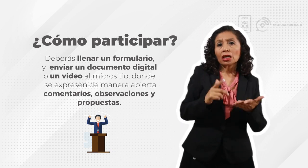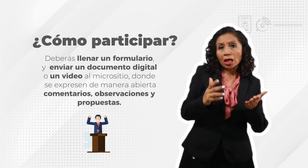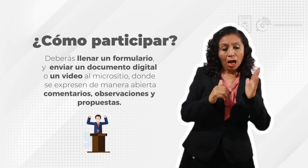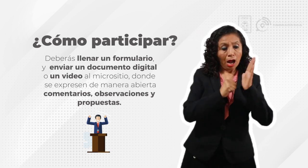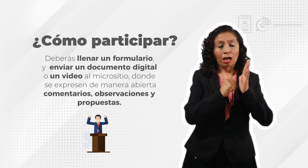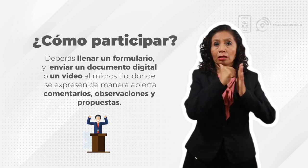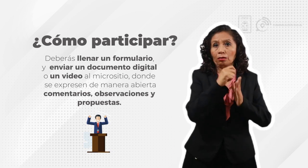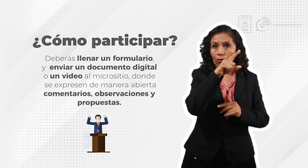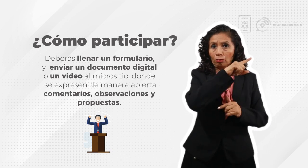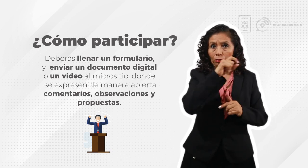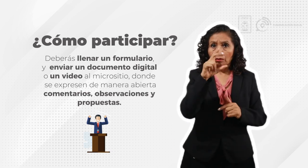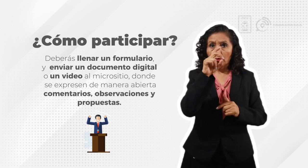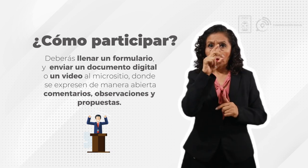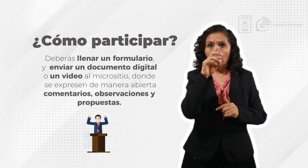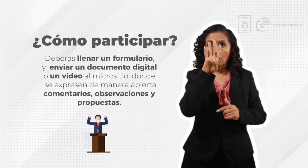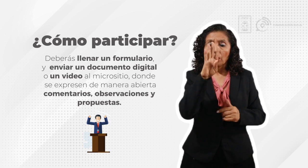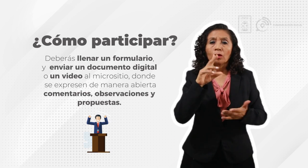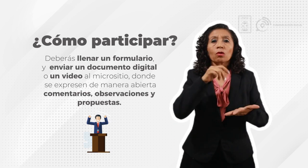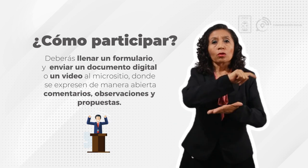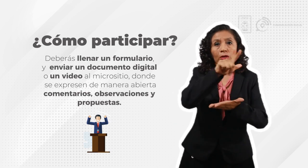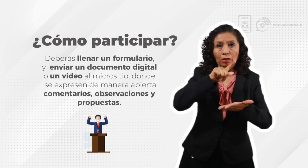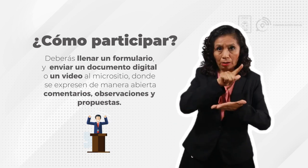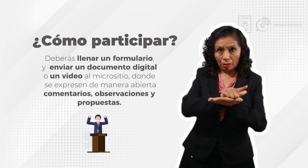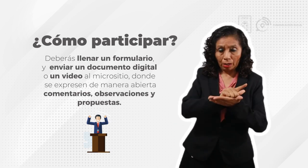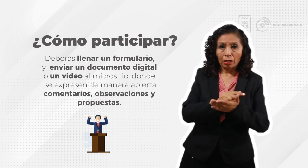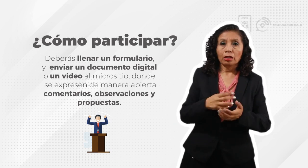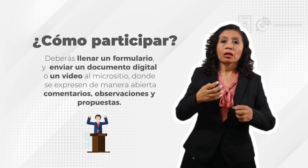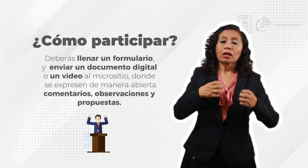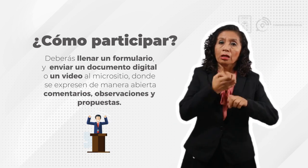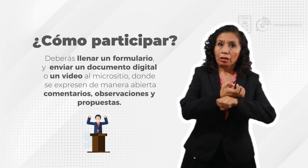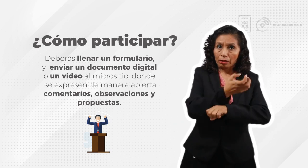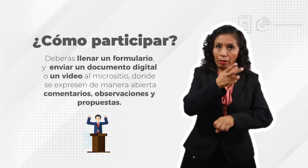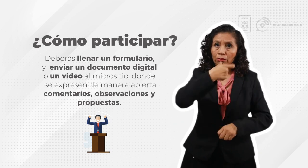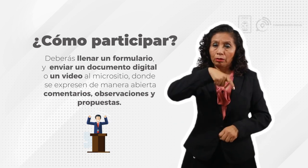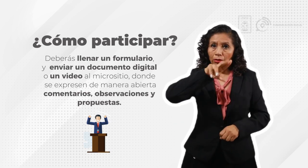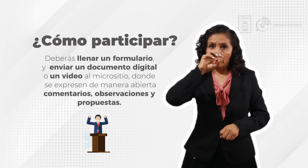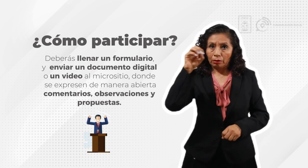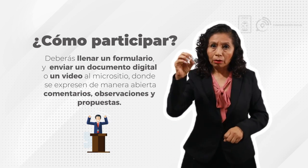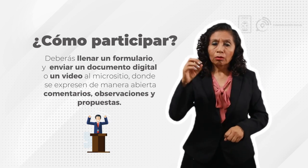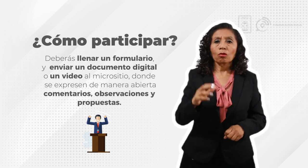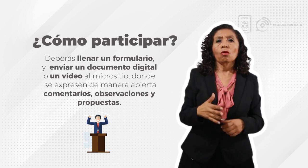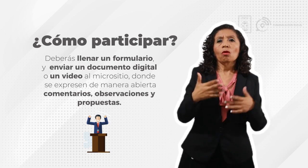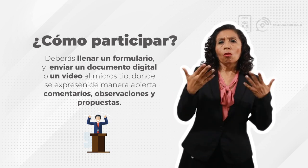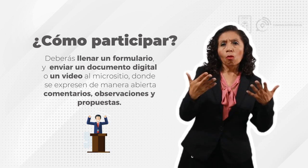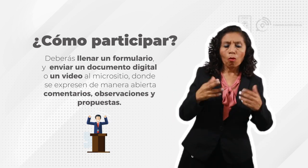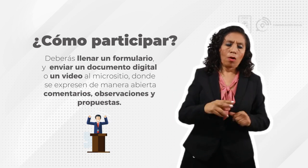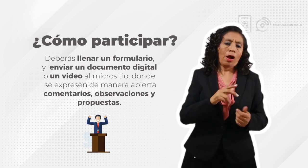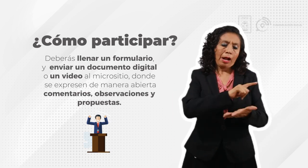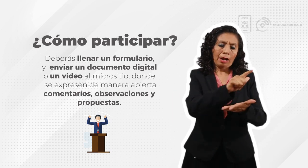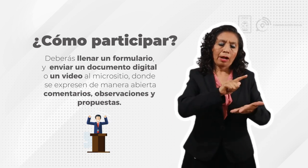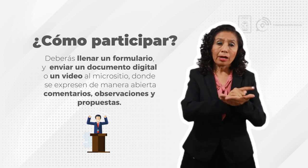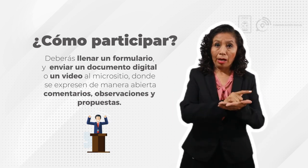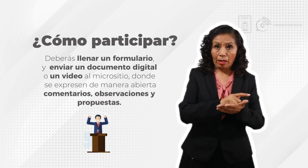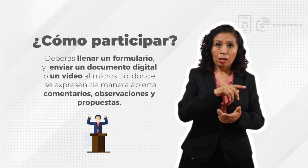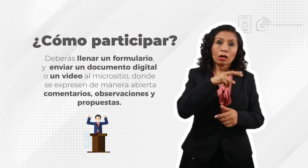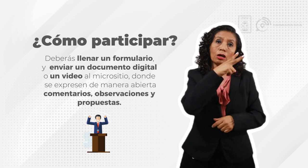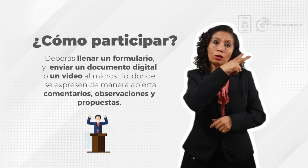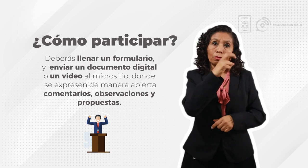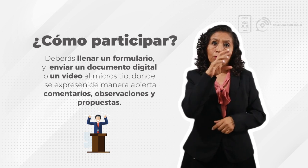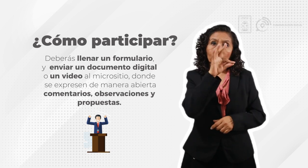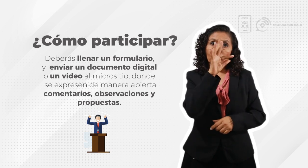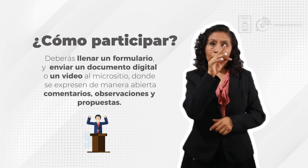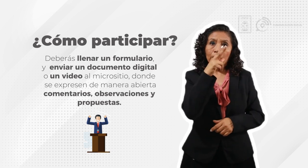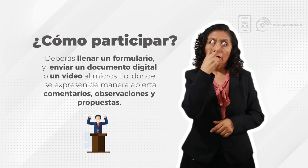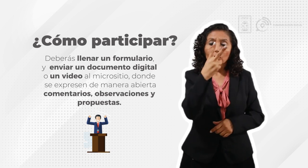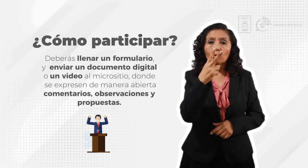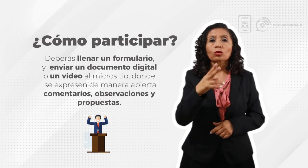sobre la reforma del artículo 134 de la Ley de Víctimas del Estado de Quintana Roo o al Decreto 242